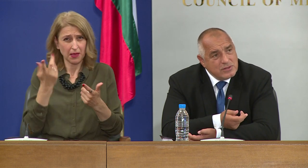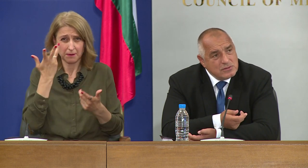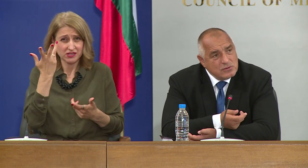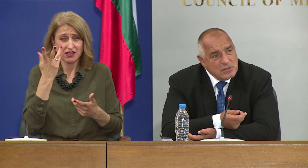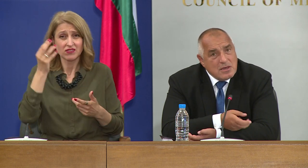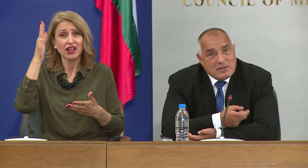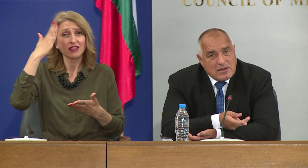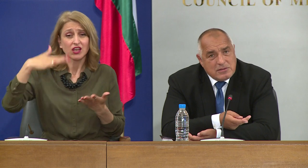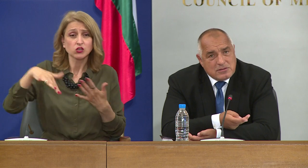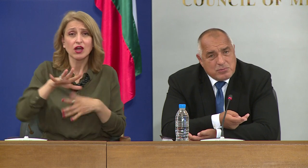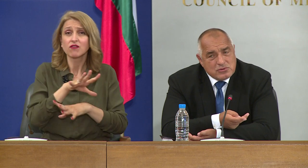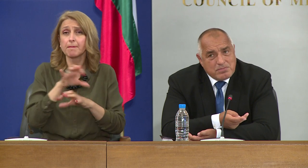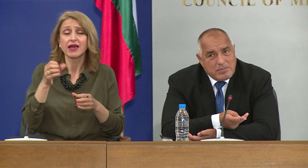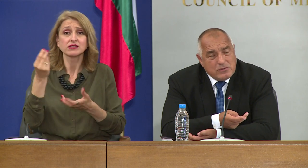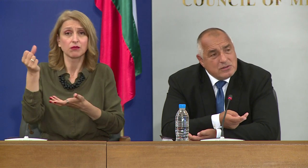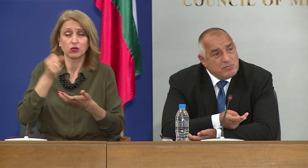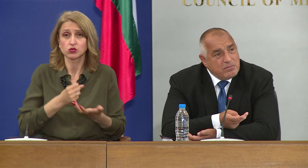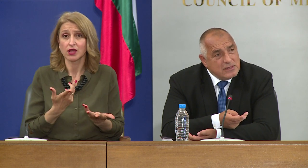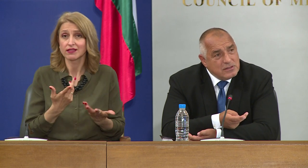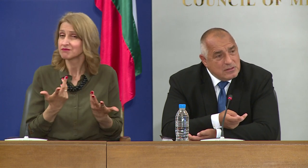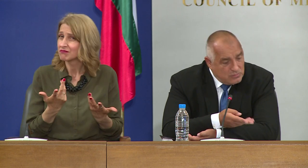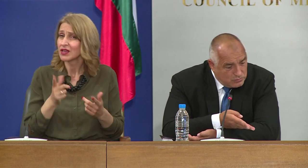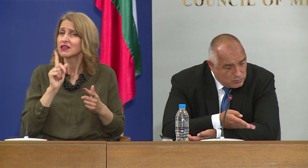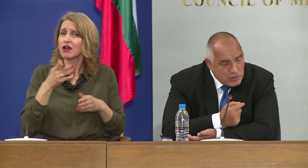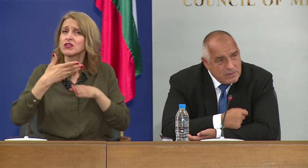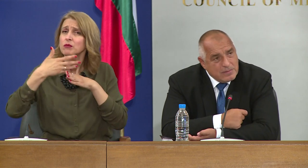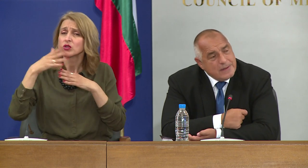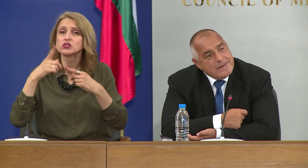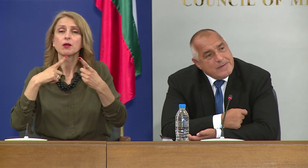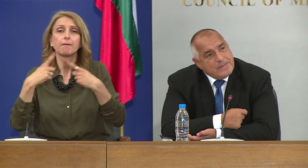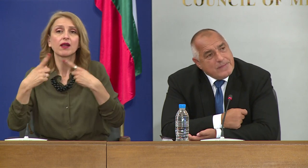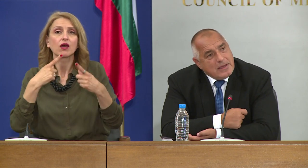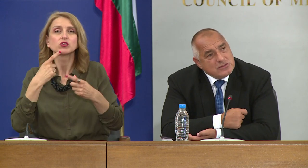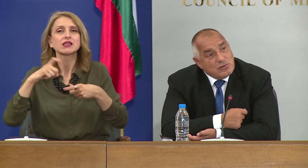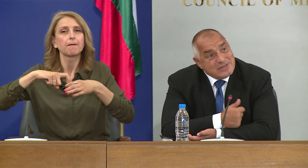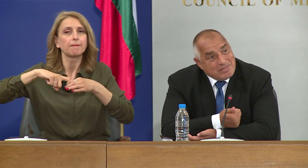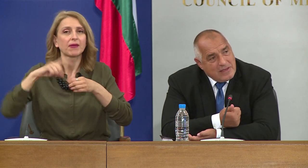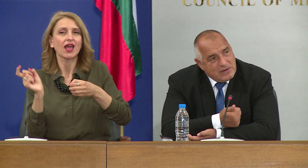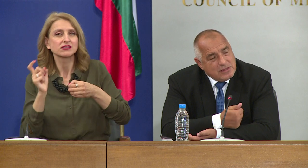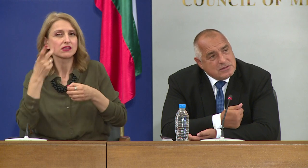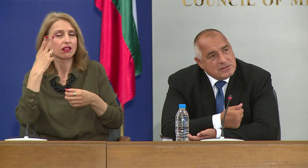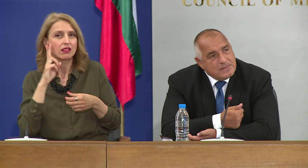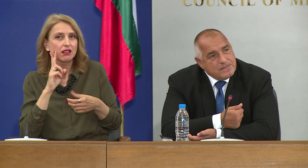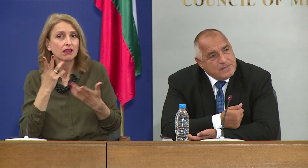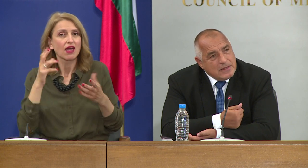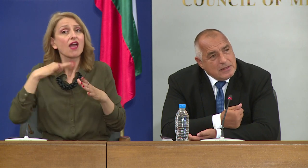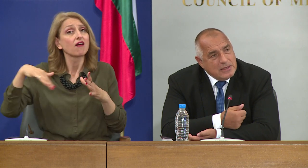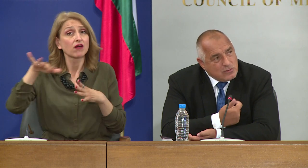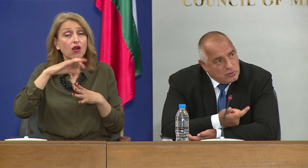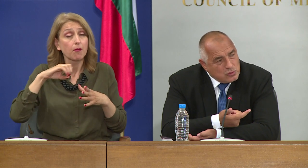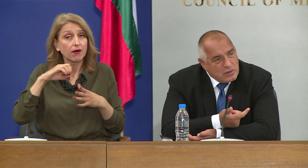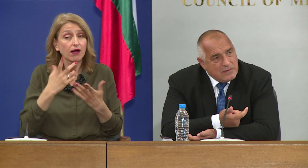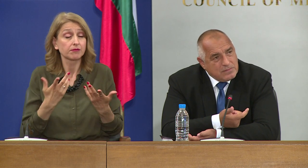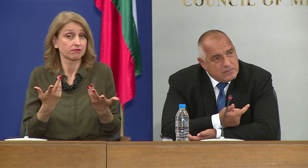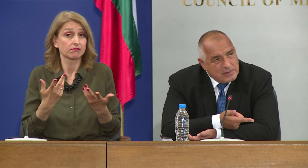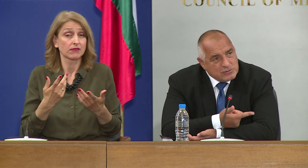Това е целия Европейски съюз. Трябва да се продължат преговорите по Брекзит. Тук имаме разговор. Септември месец. И